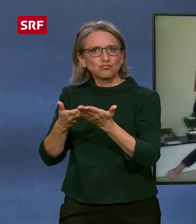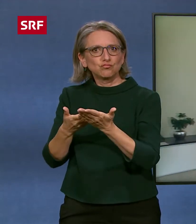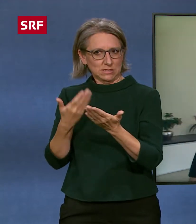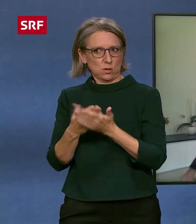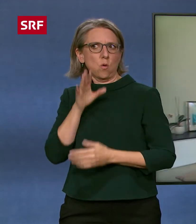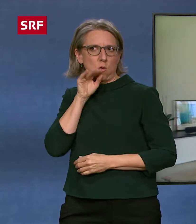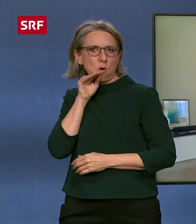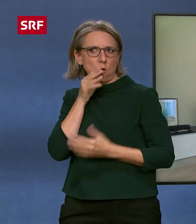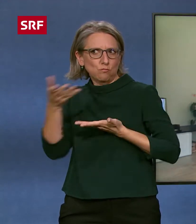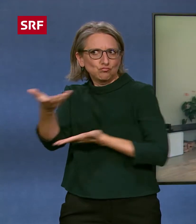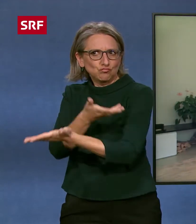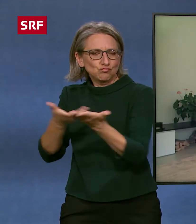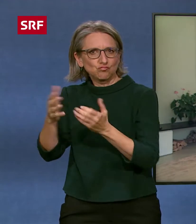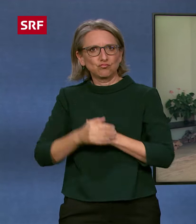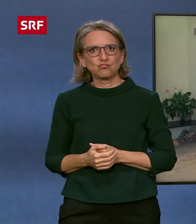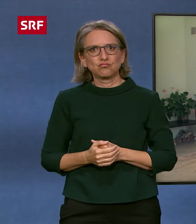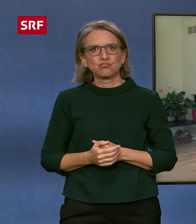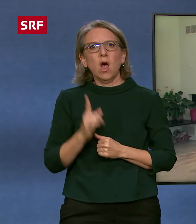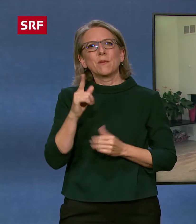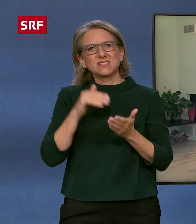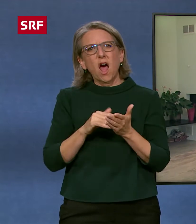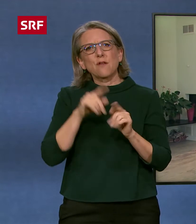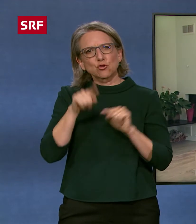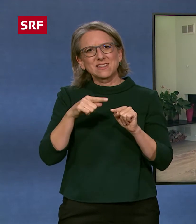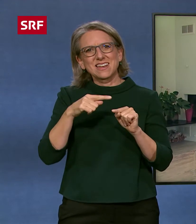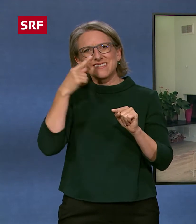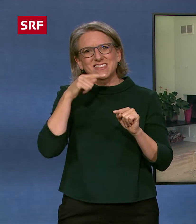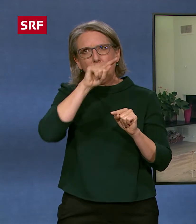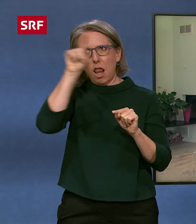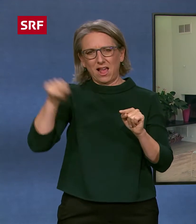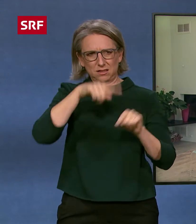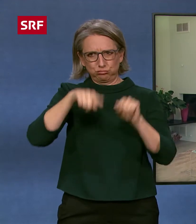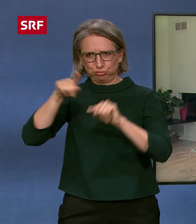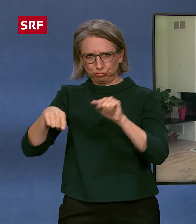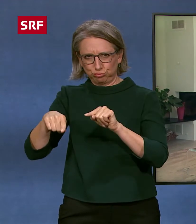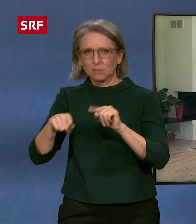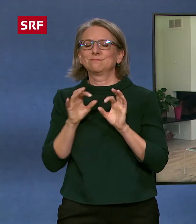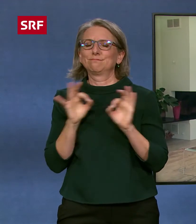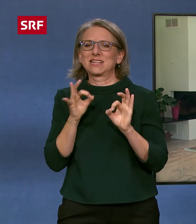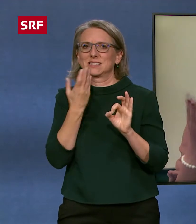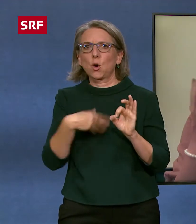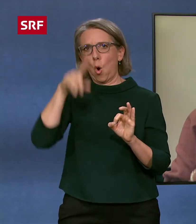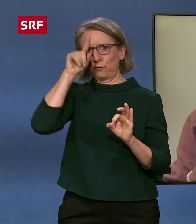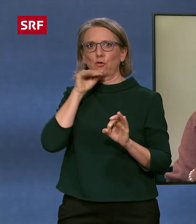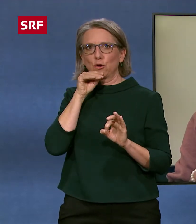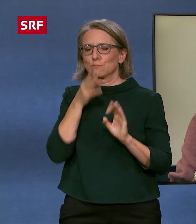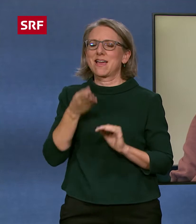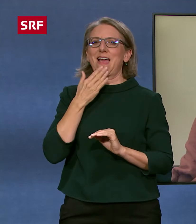gerade rede. Wegen den verschiedenen Dialekten machen wir das aber auf Hochdeutsch. So ist es einfacher. Ladina und Florentina, ich habe sehr